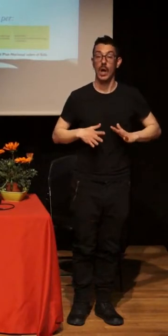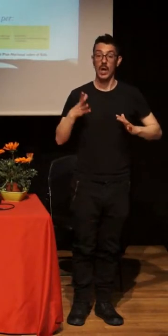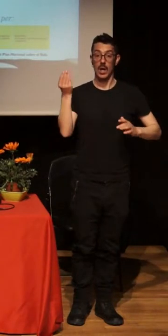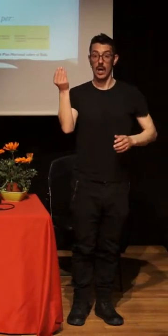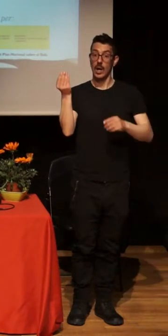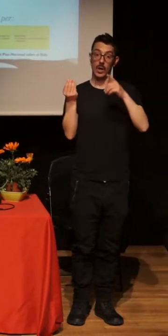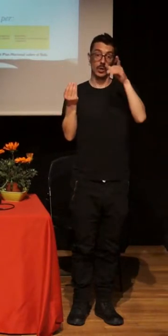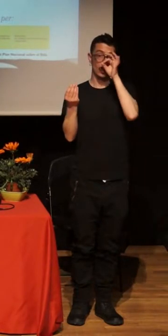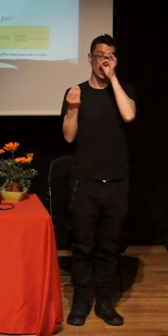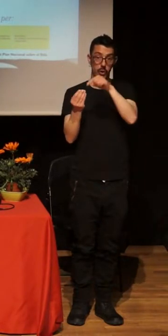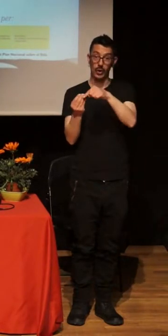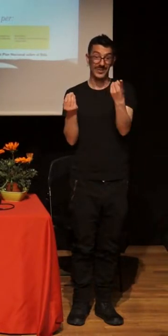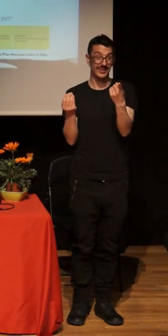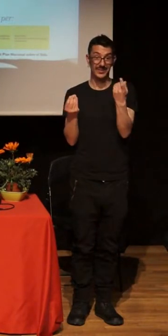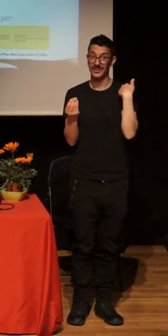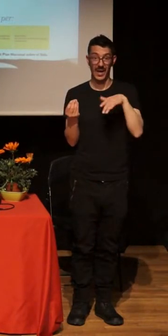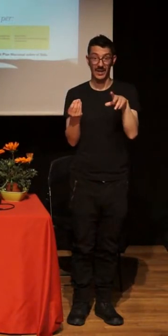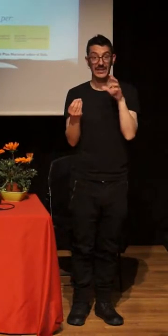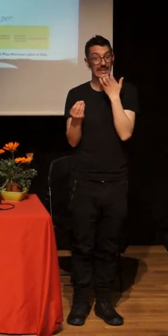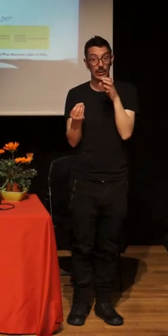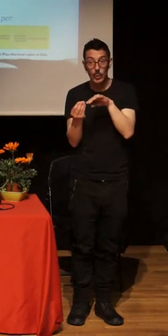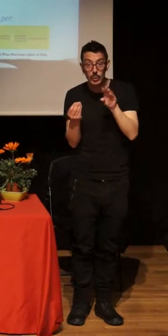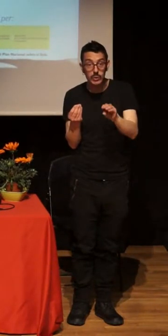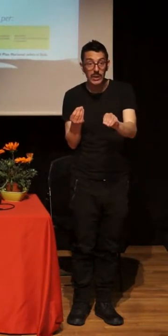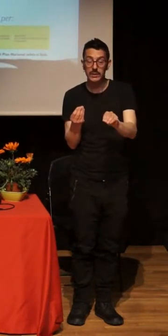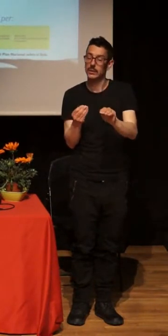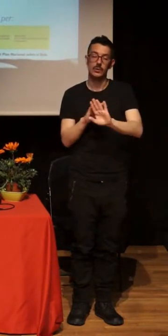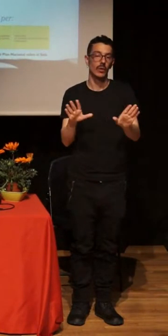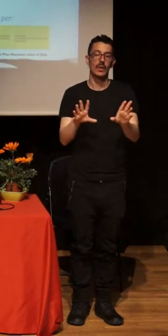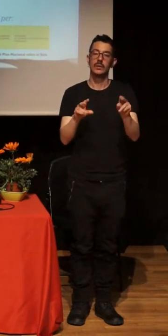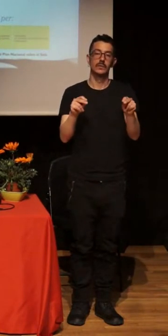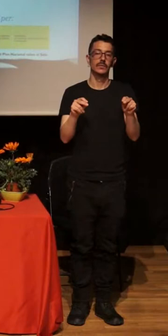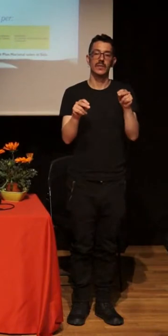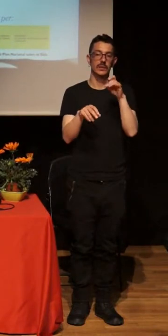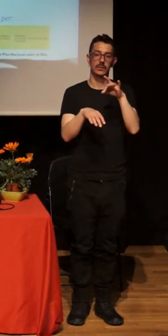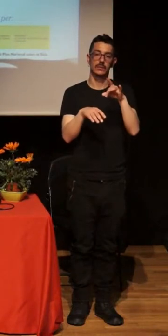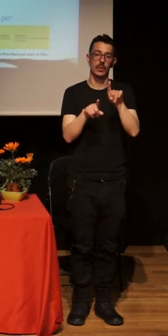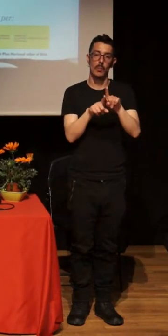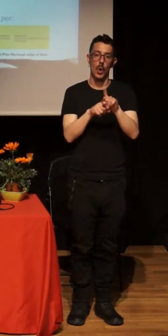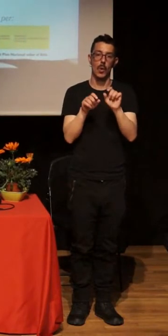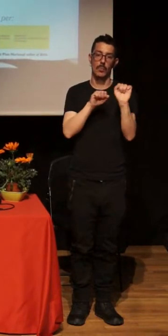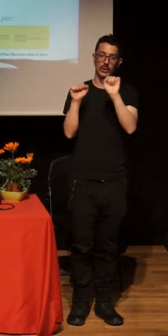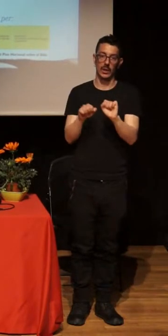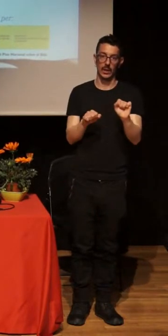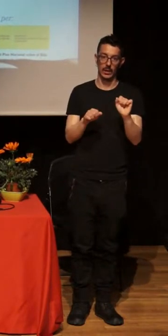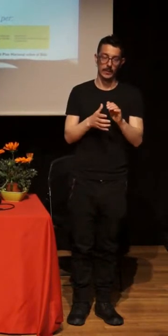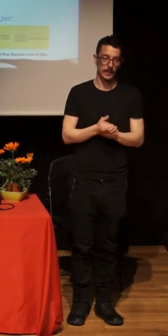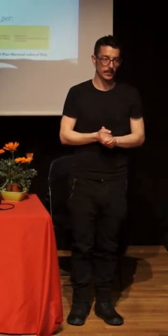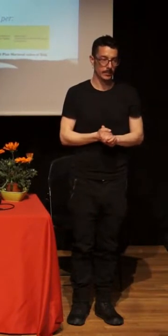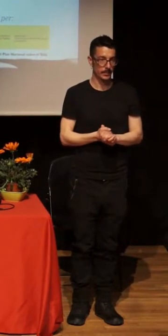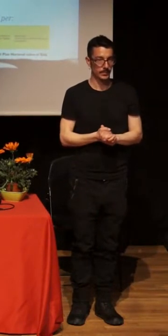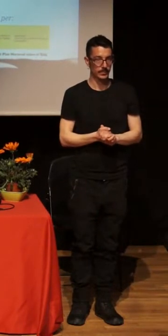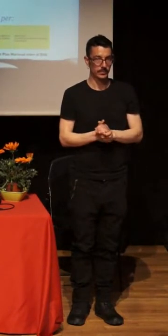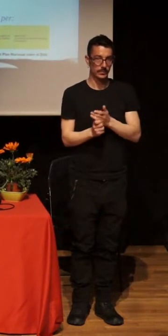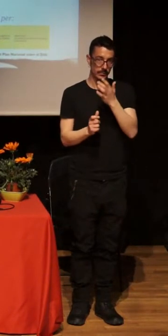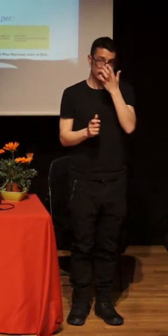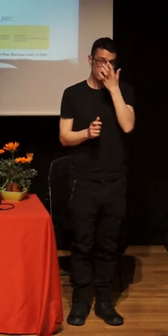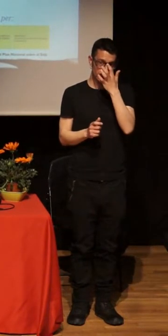traduce? Pues en intervenciones informativas, yo recuerdo talleres de 50 minutos, y hablo con vergüenza reconocida,